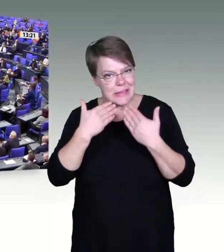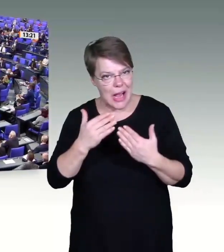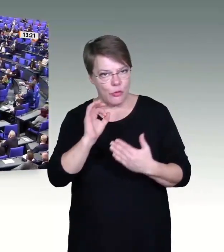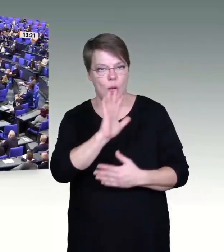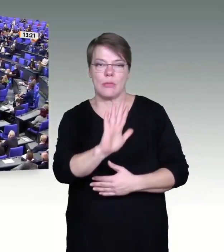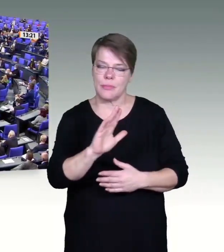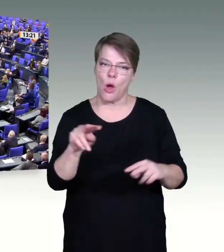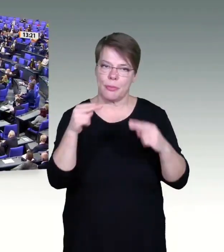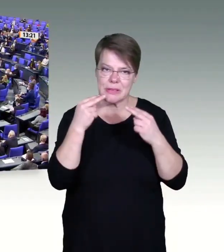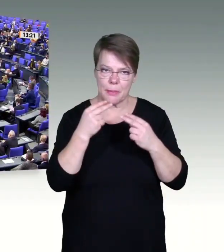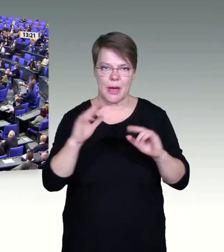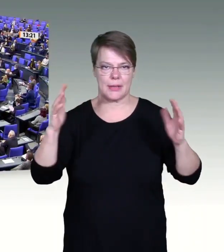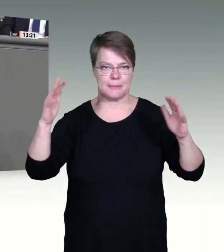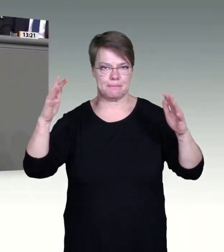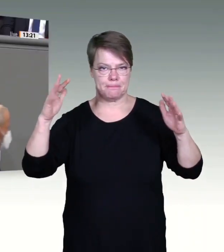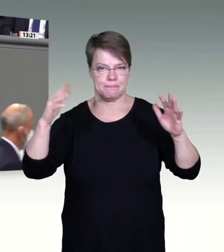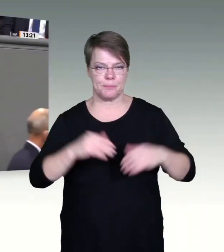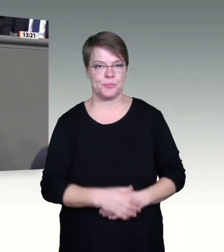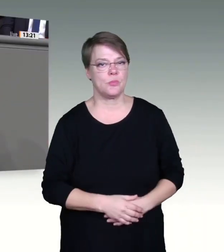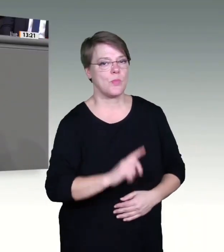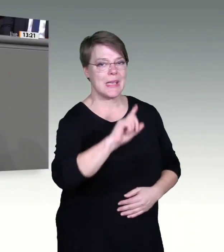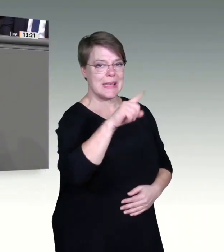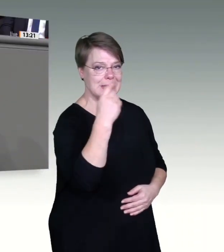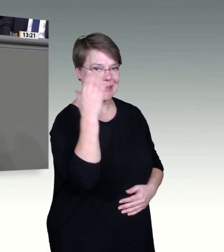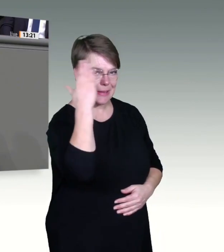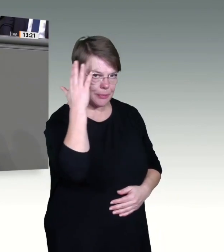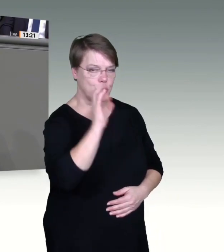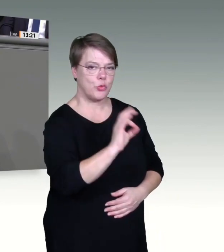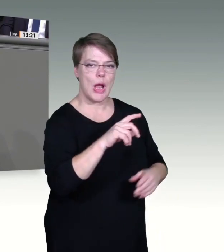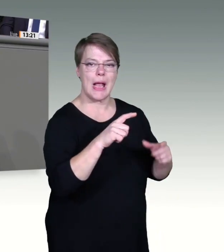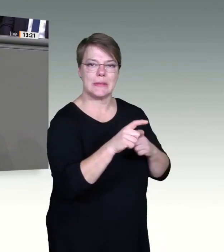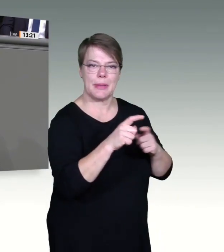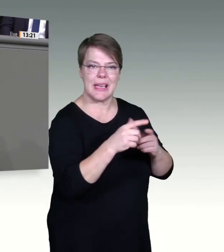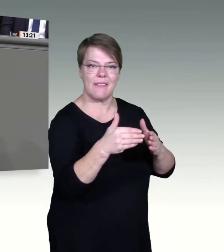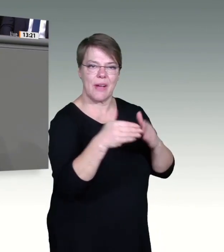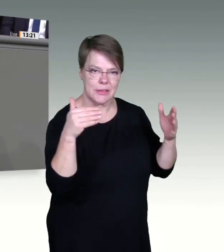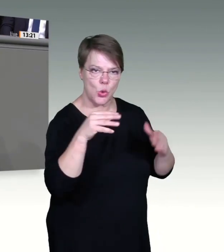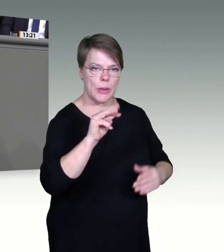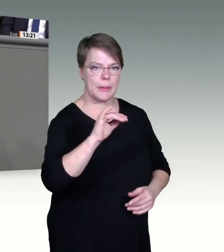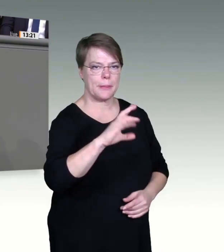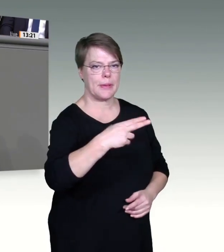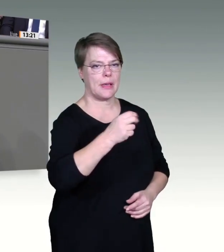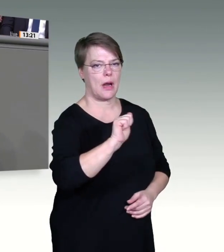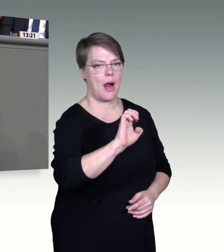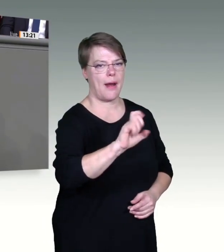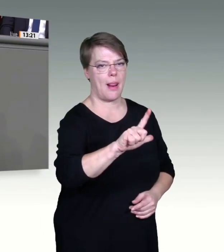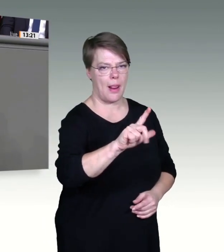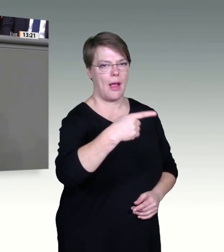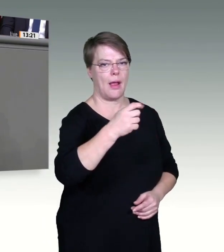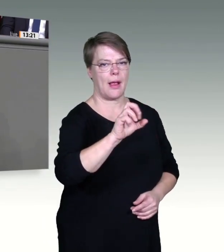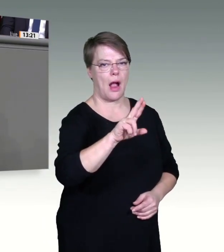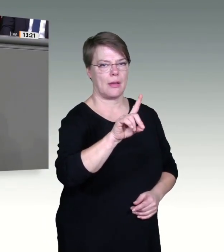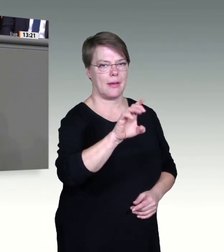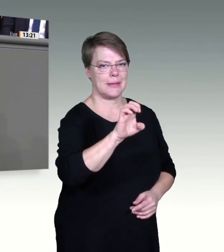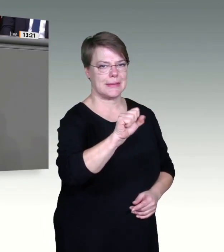Long-Covid-Patientin beginnen, die gestern Abend im Fernsehen zu sehen war. Mein Körper ist, wie wenn er neue Spielregeln hätte,